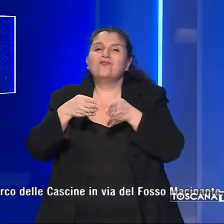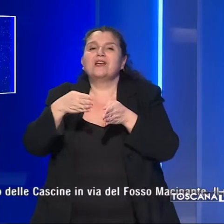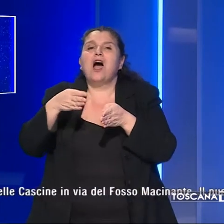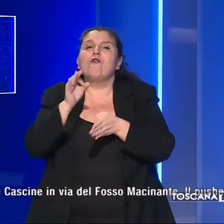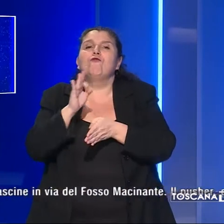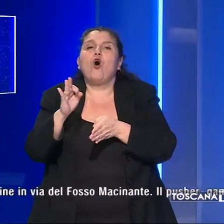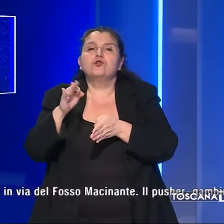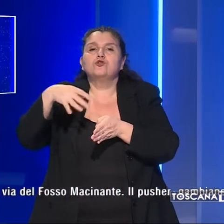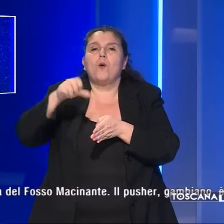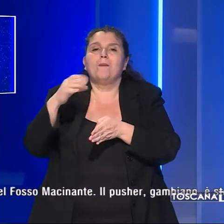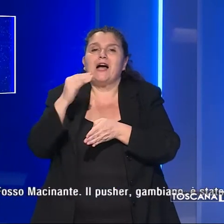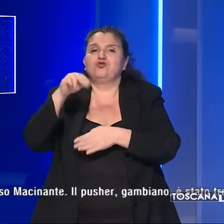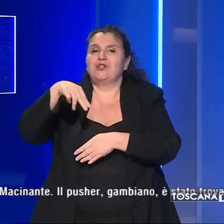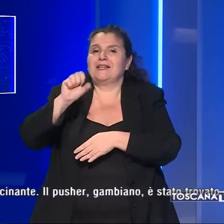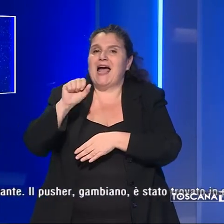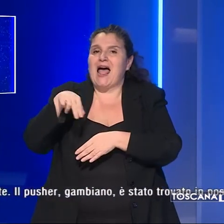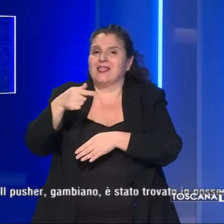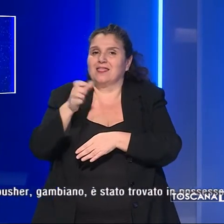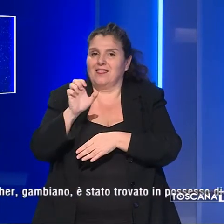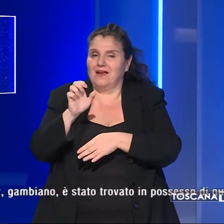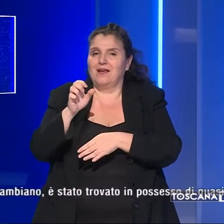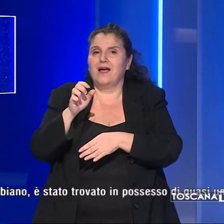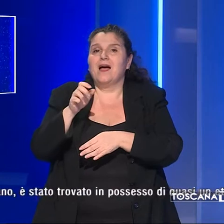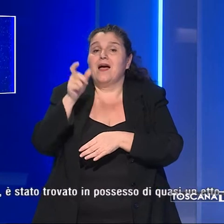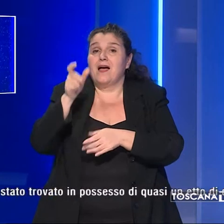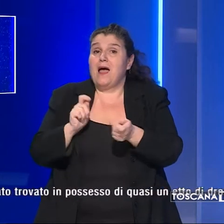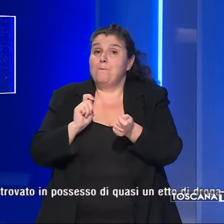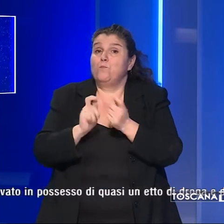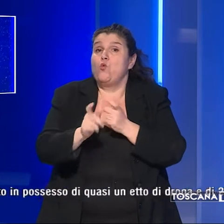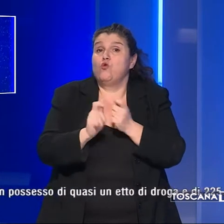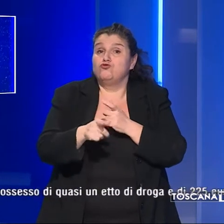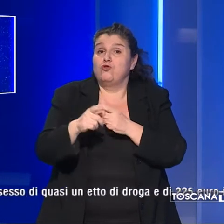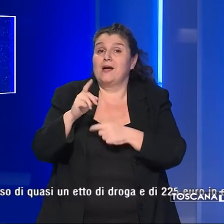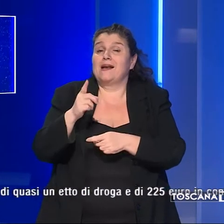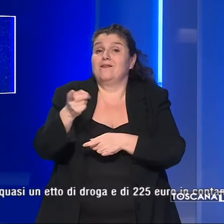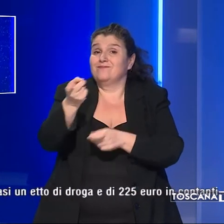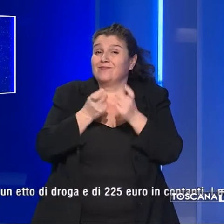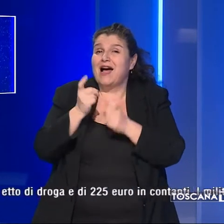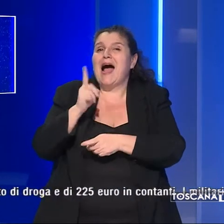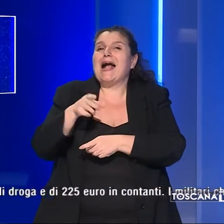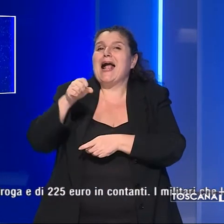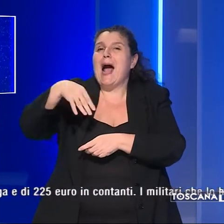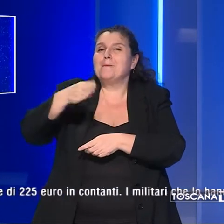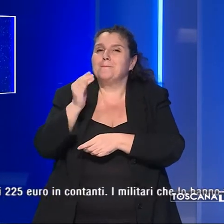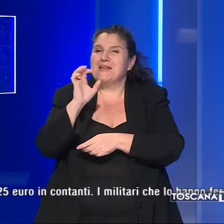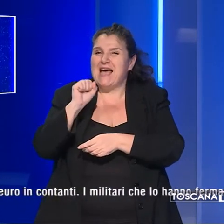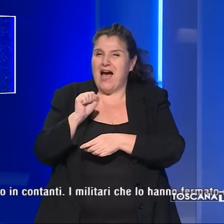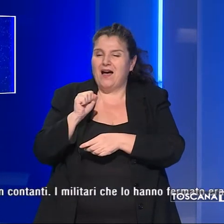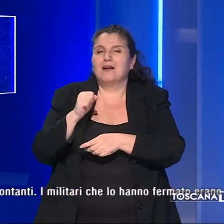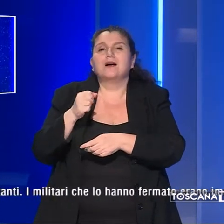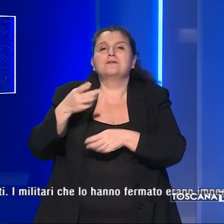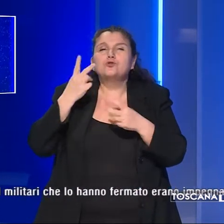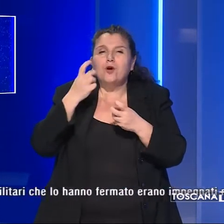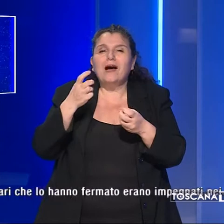Fosso Macinante. Il pusher Gambiano è stato trovato in possesso di quasi un